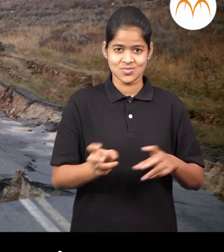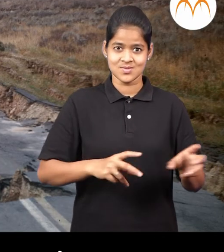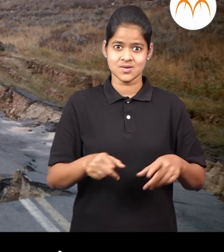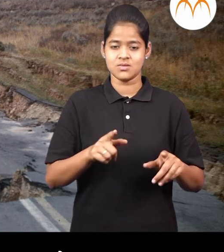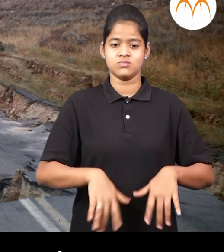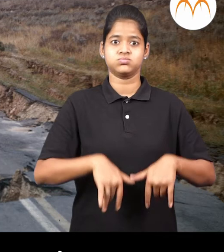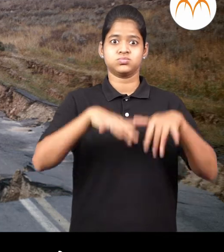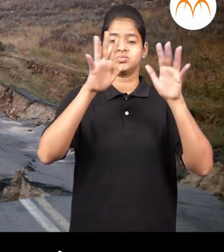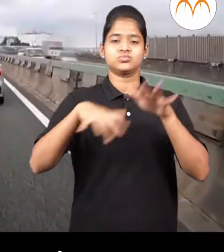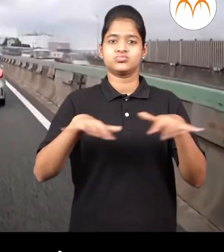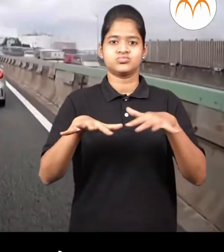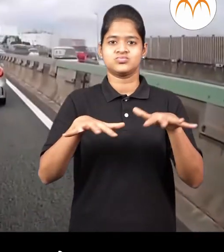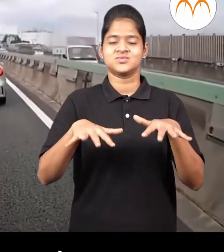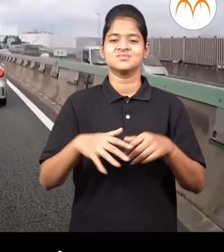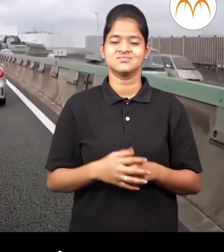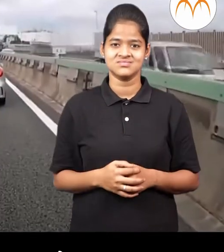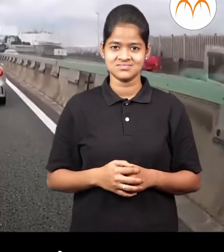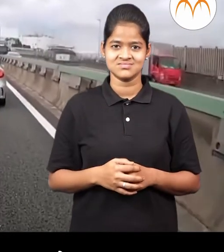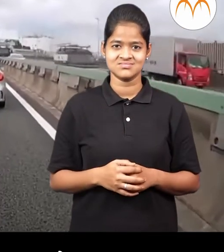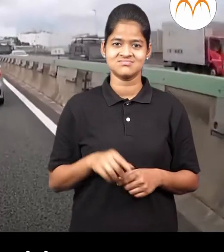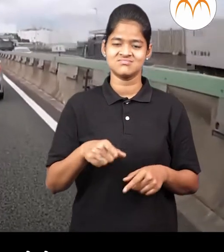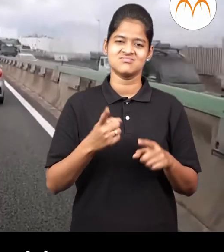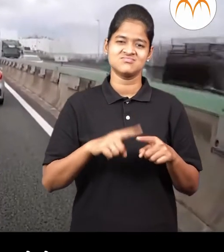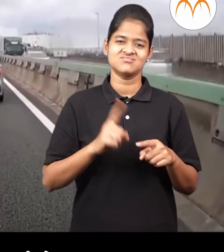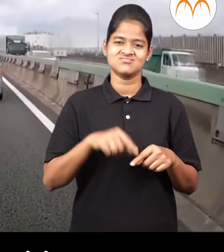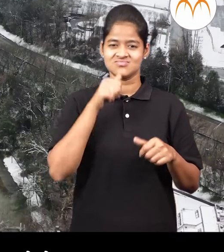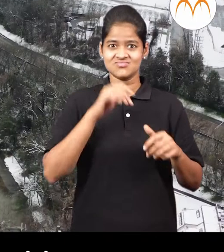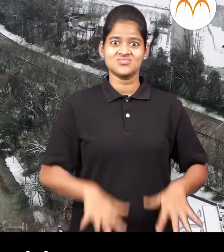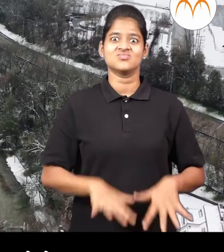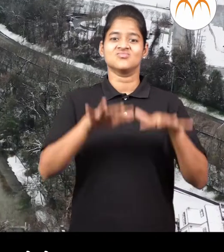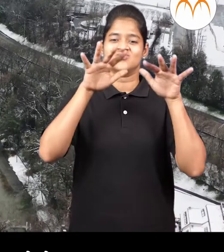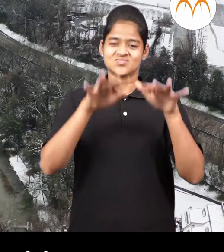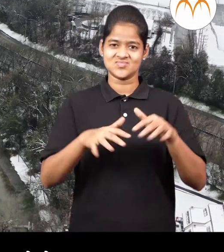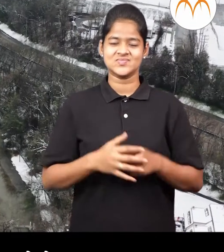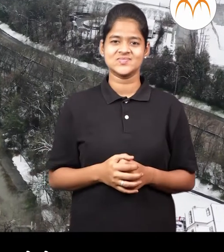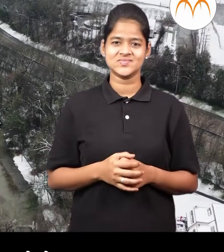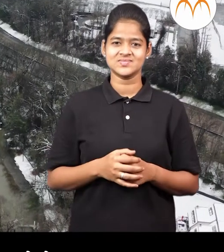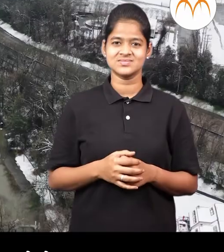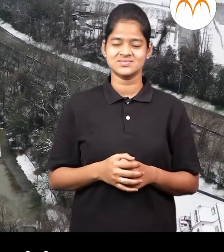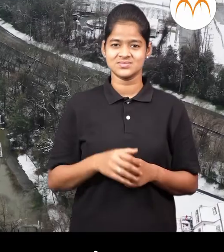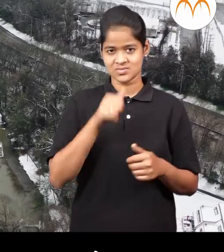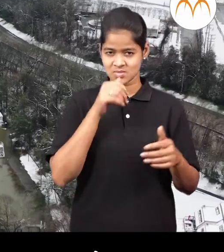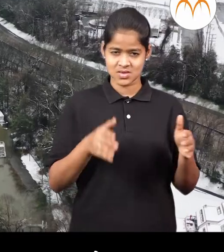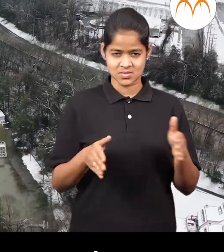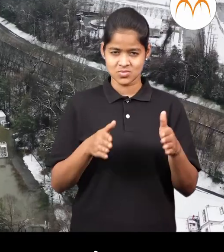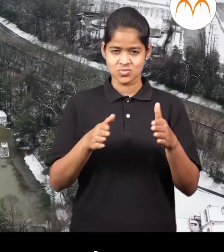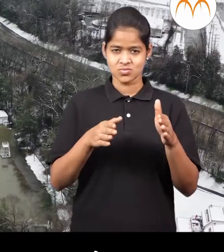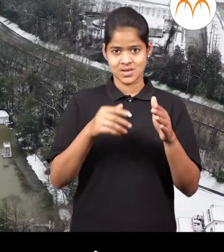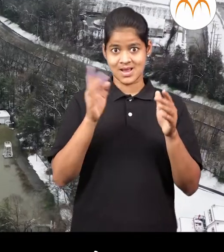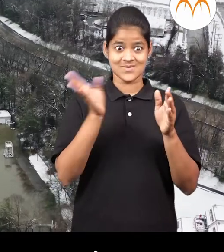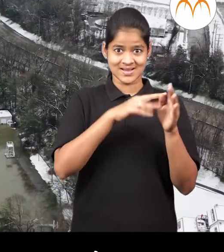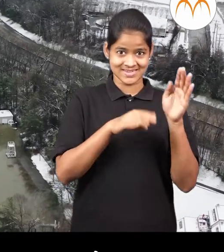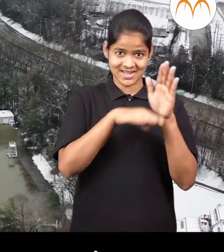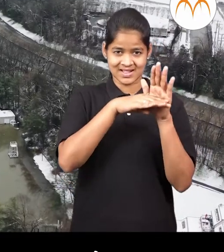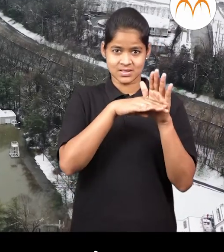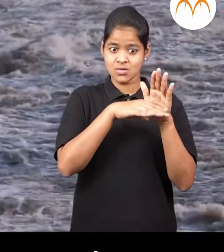जमीन खूप जोरात हदरते काही वेला खूप मोठा पूर येतो नदीचे पाणी खूप